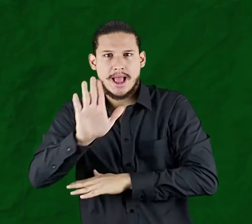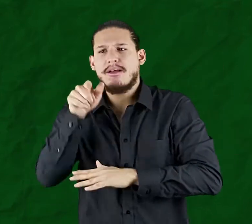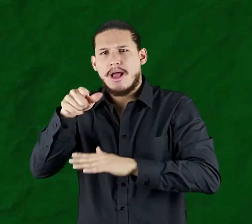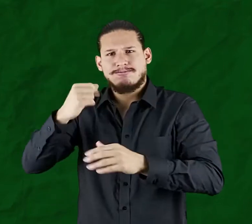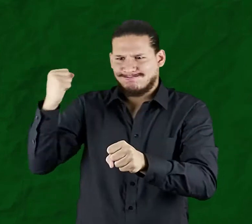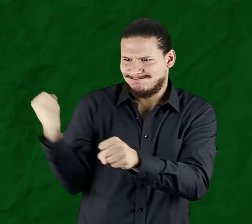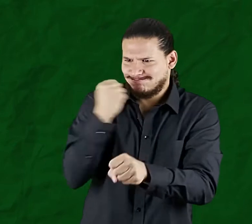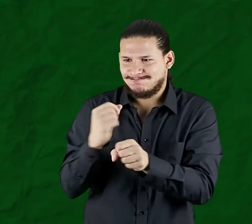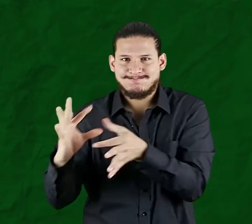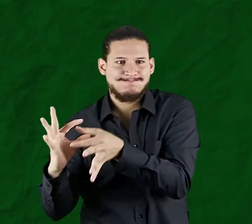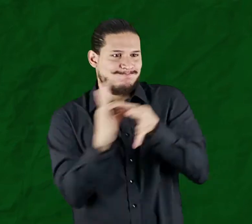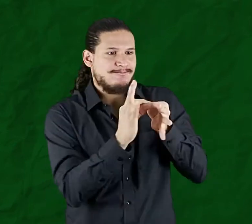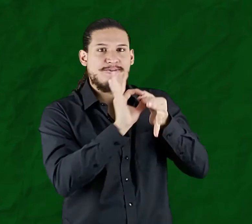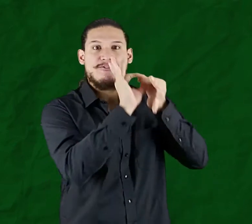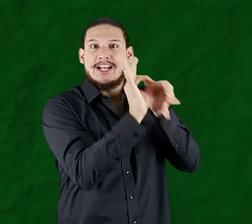para estos cuatro años venideros.